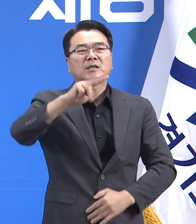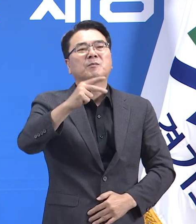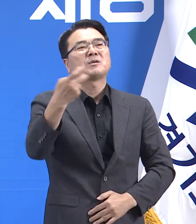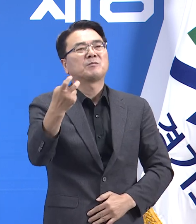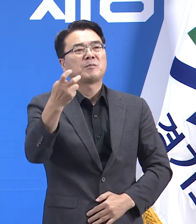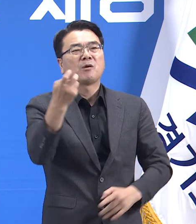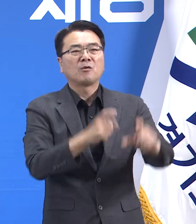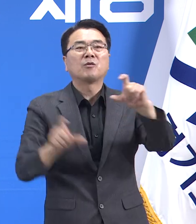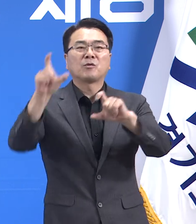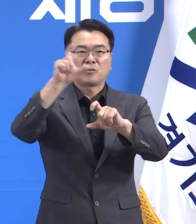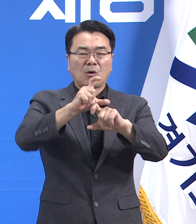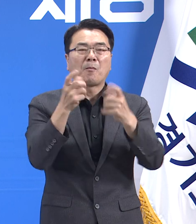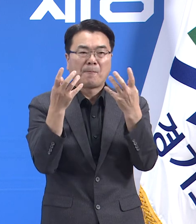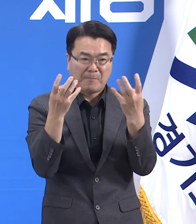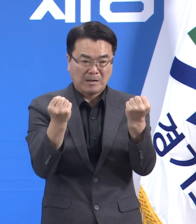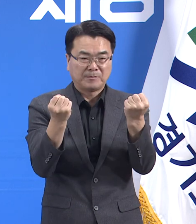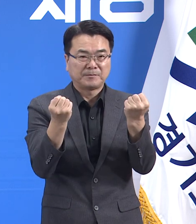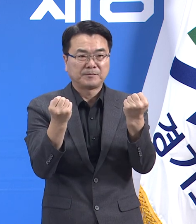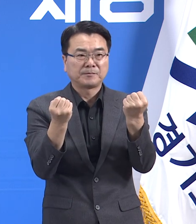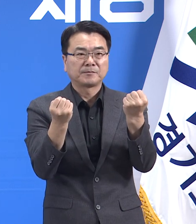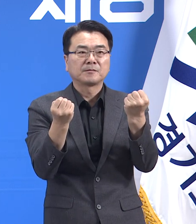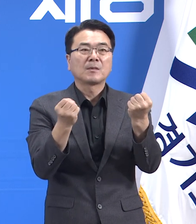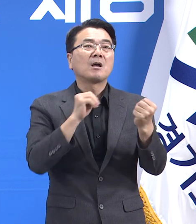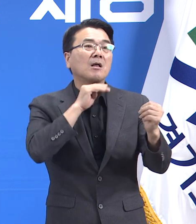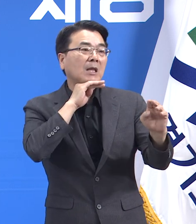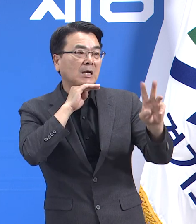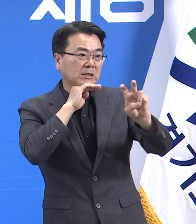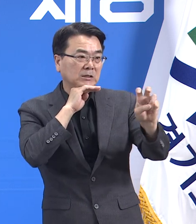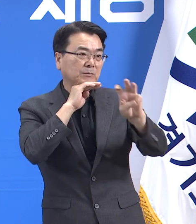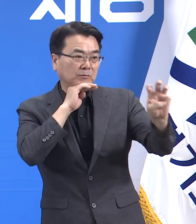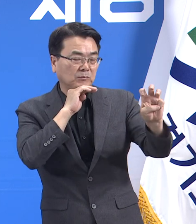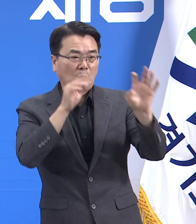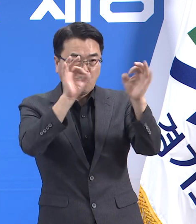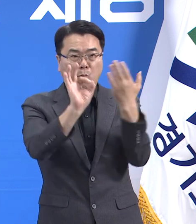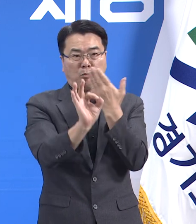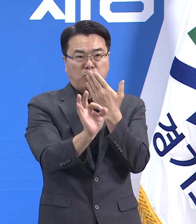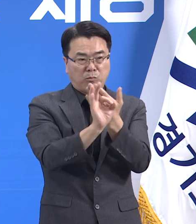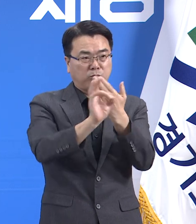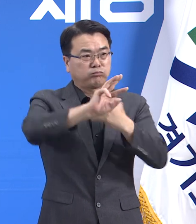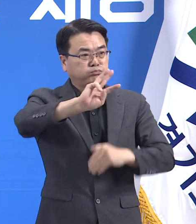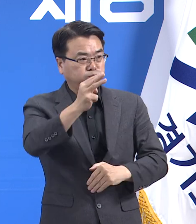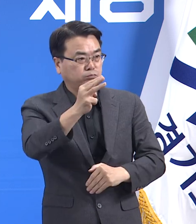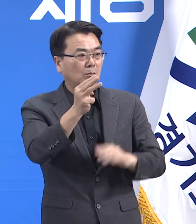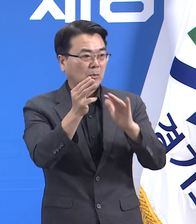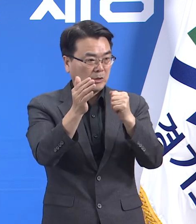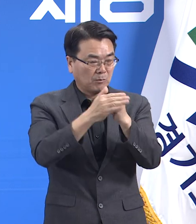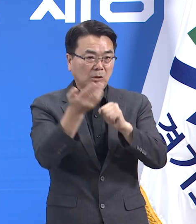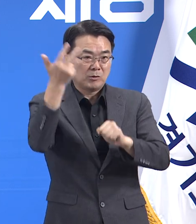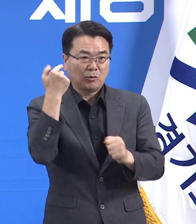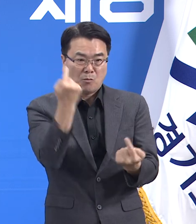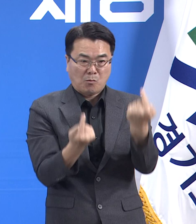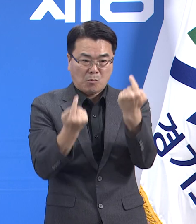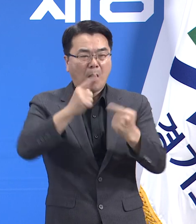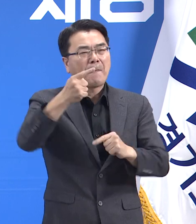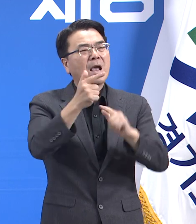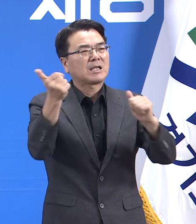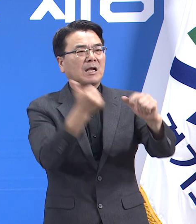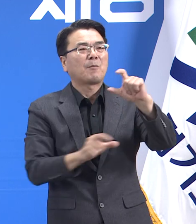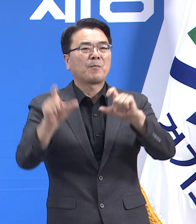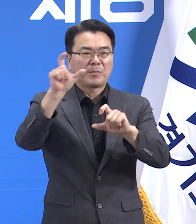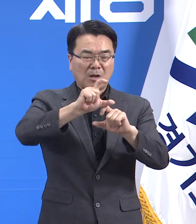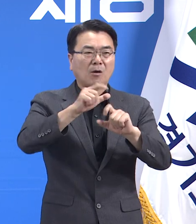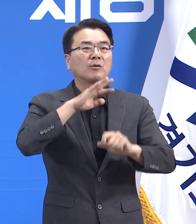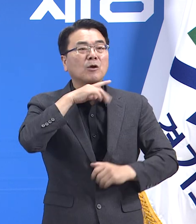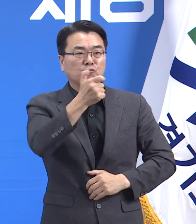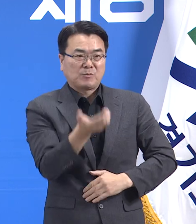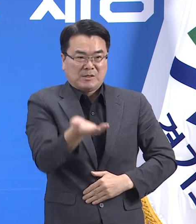지난주 도내 발생 확진자 중 20대, 30대는 1,180명으로 전주 대비 100명 증가하였고 60세